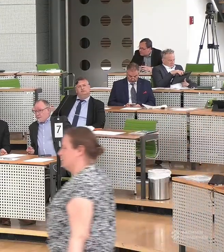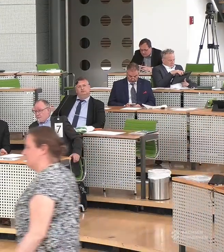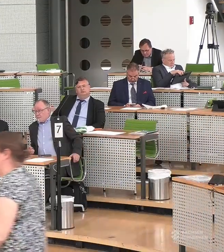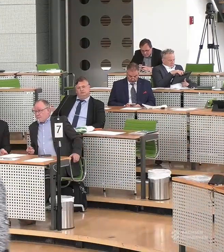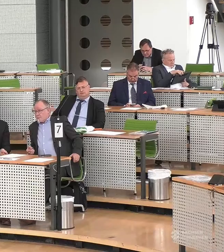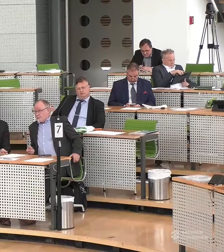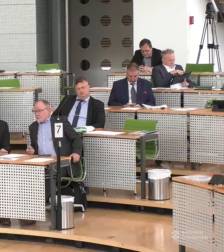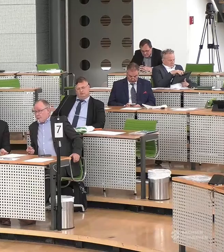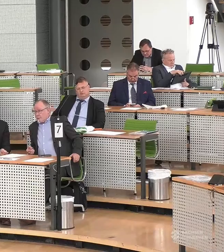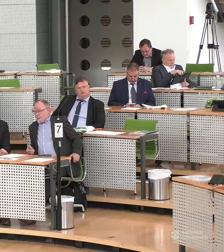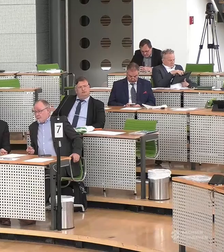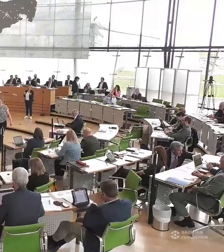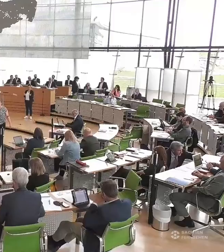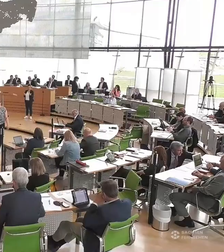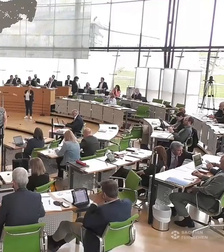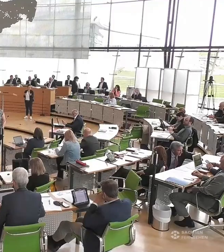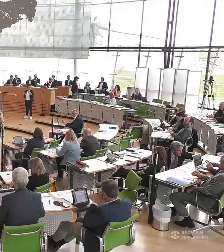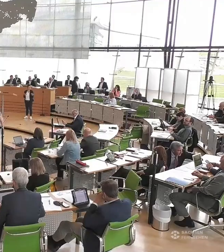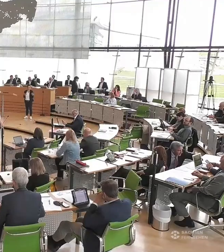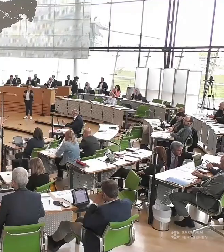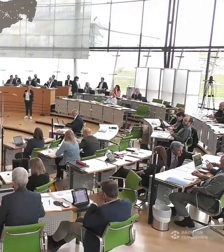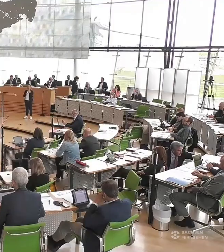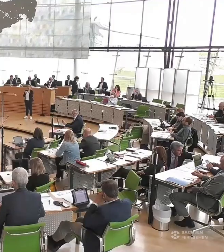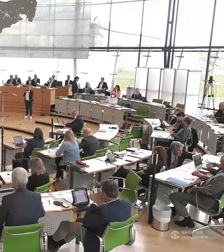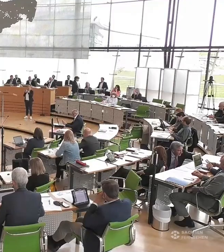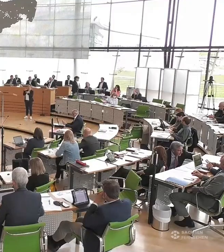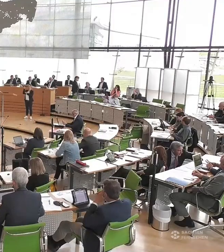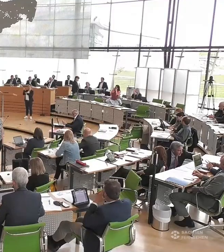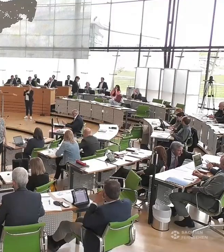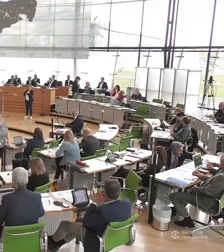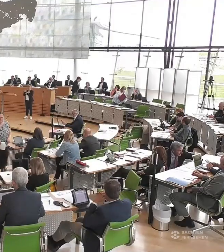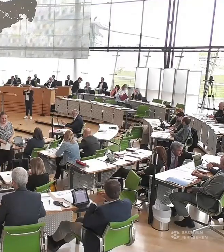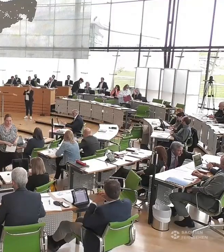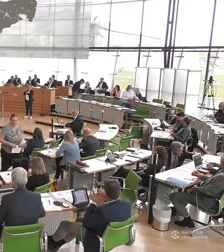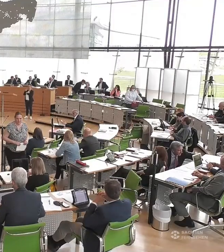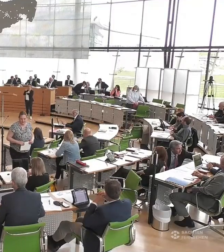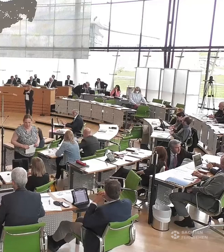Vielen Dank. Jetzt würde ich Frau Staatsministerin Petra Köpping bitten.